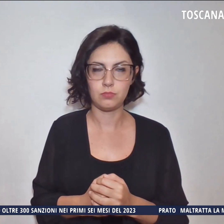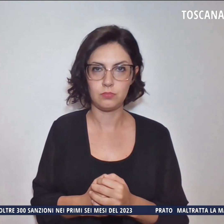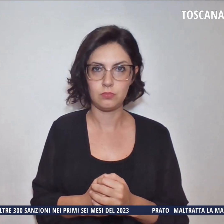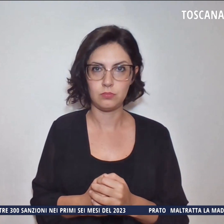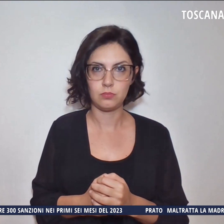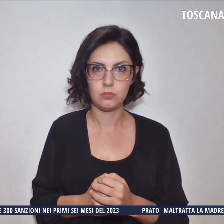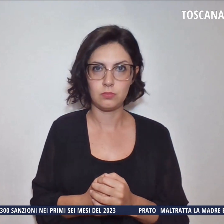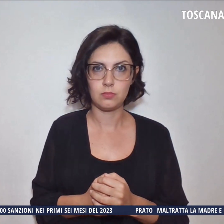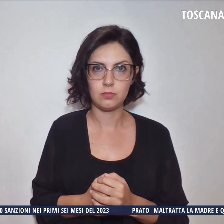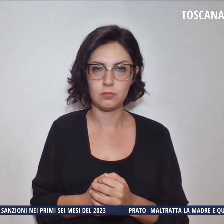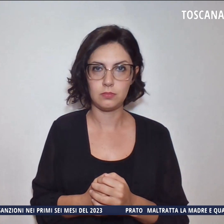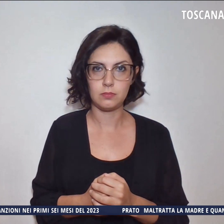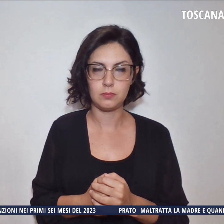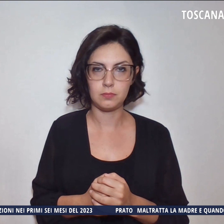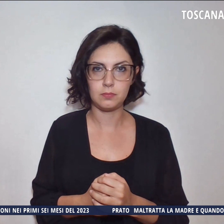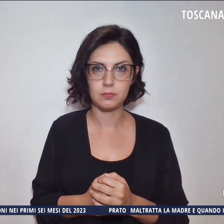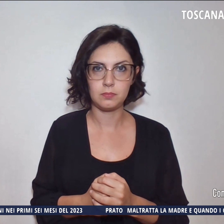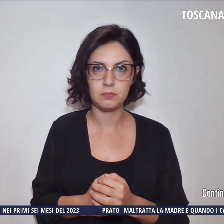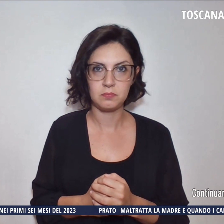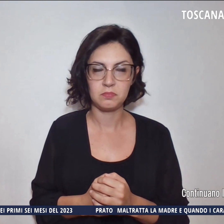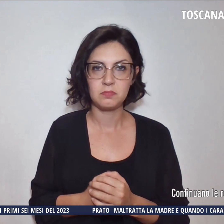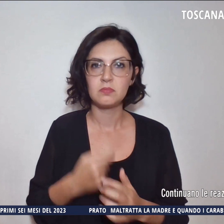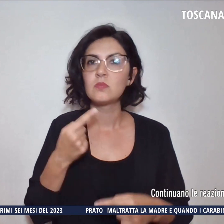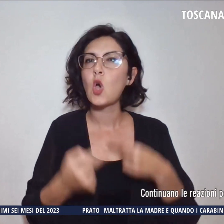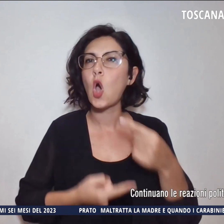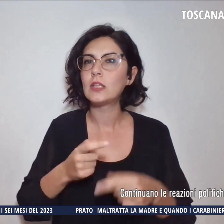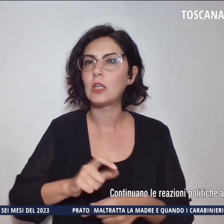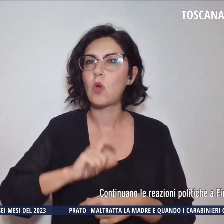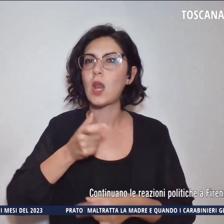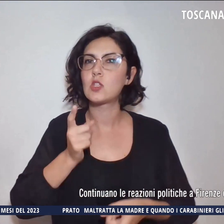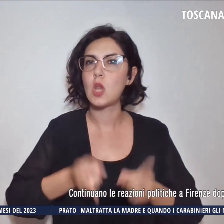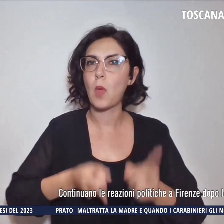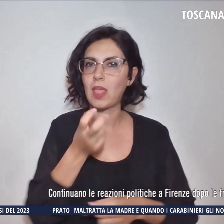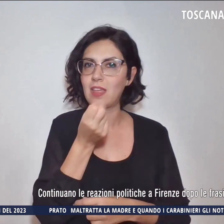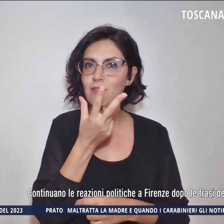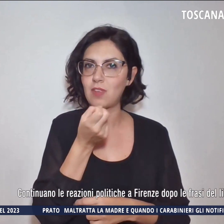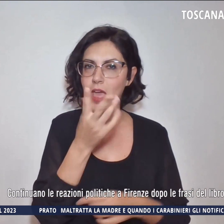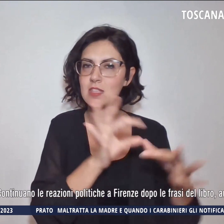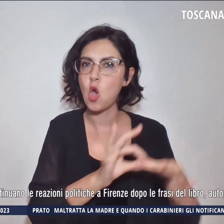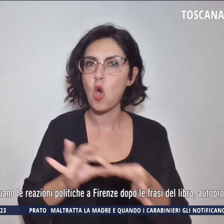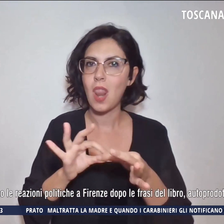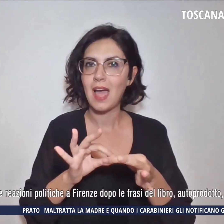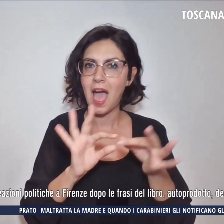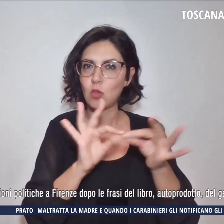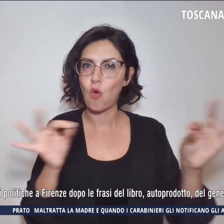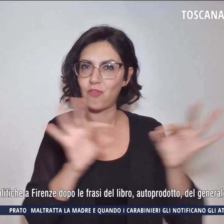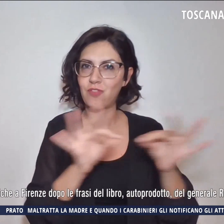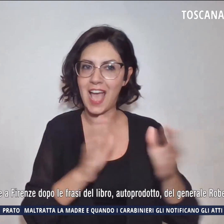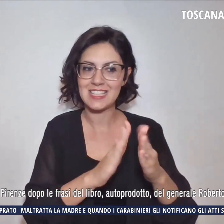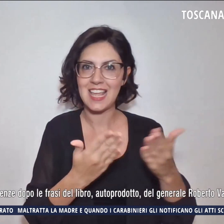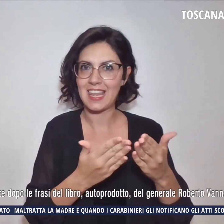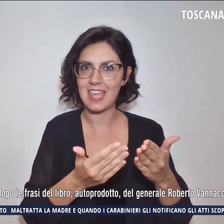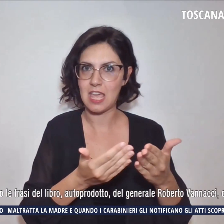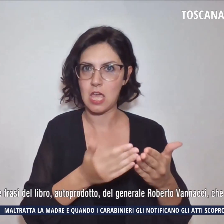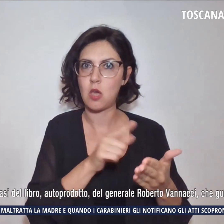Continuano le reazioni politiche a Firenze dopo le frasi del libro autoprodotto del generale